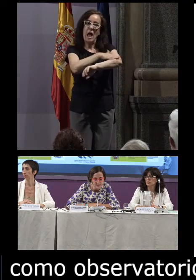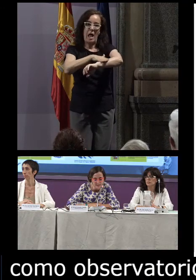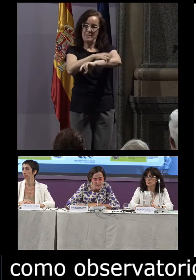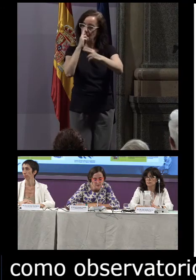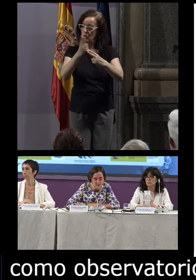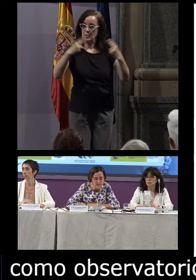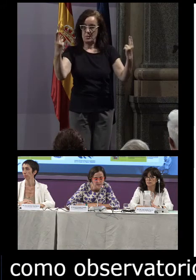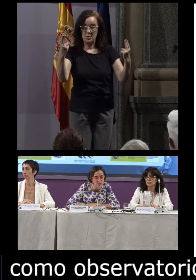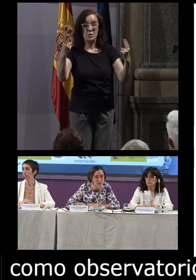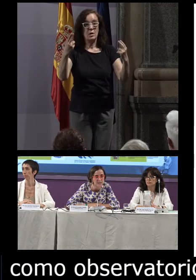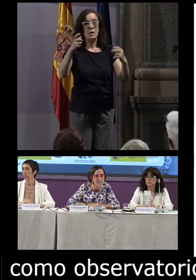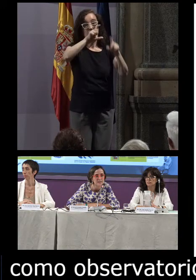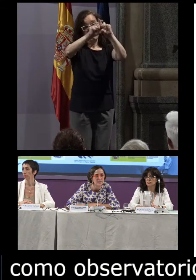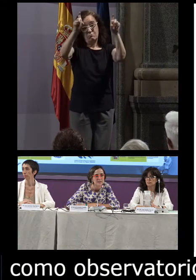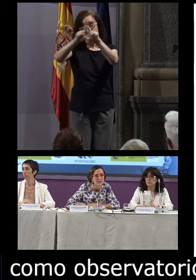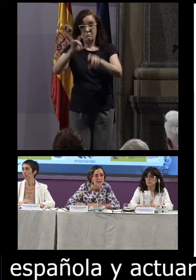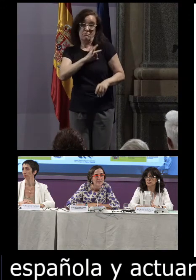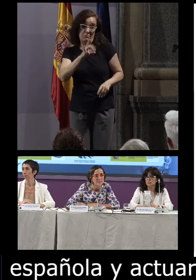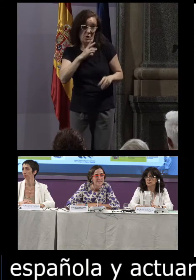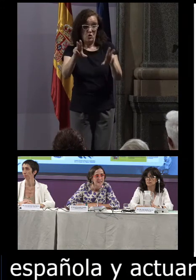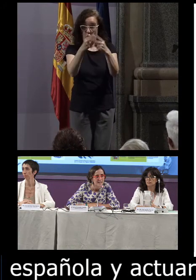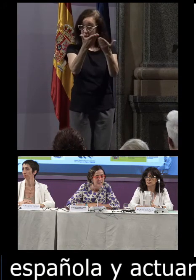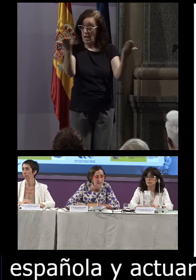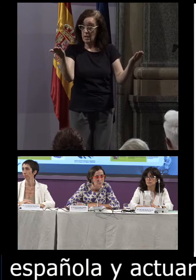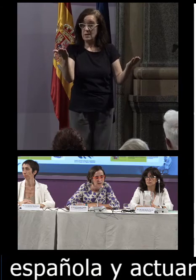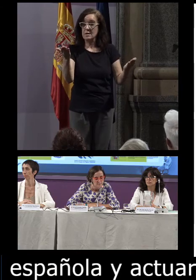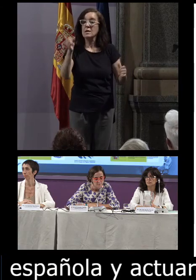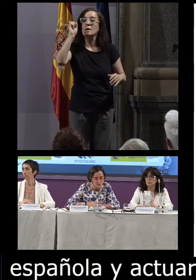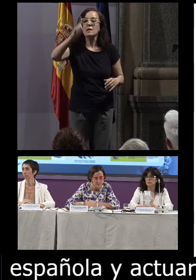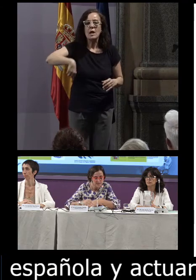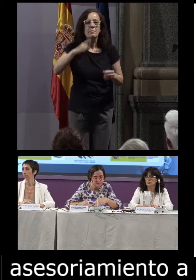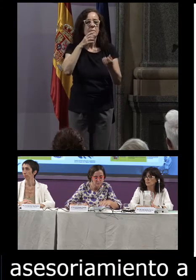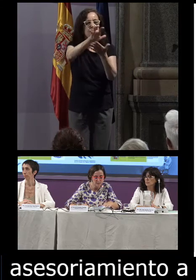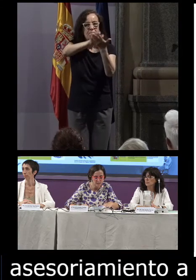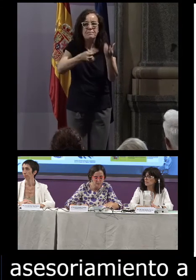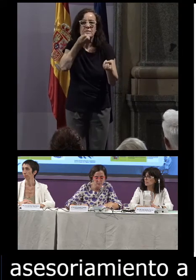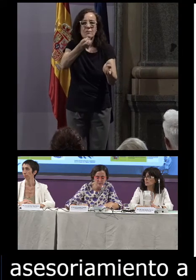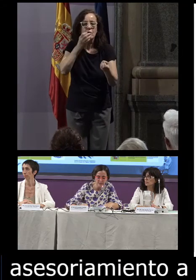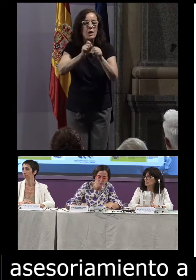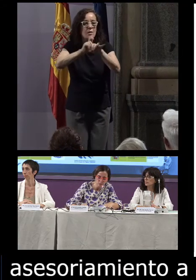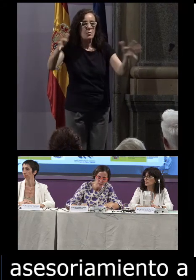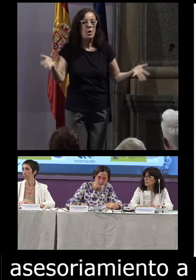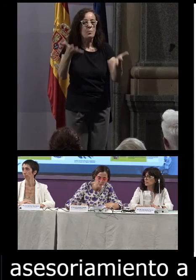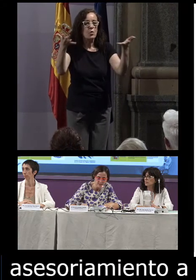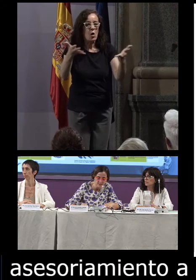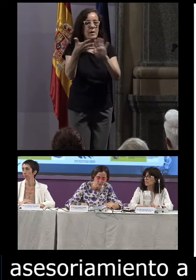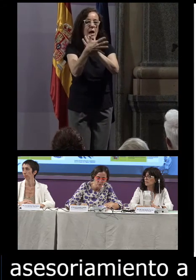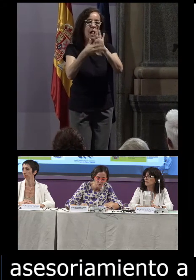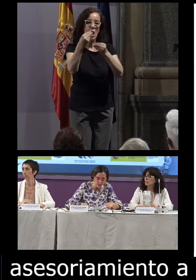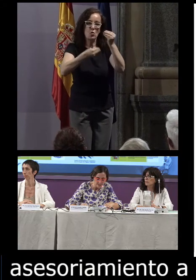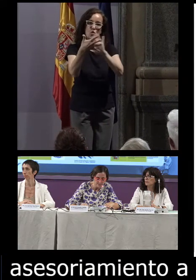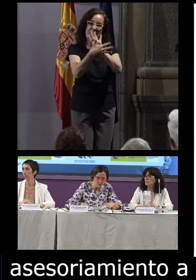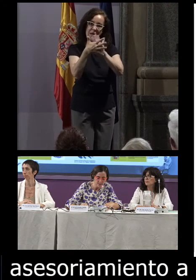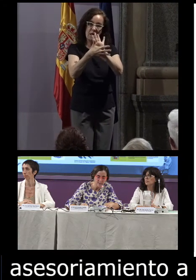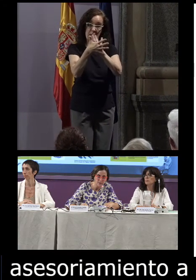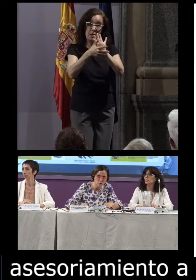públicas y a los agentes sociales, además de elaborar informes, difundir y promover el uso de la lengua de signos